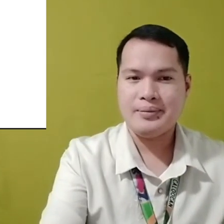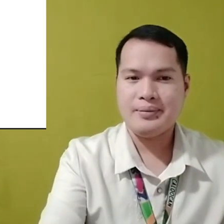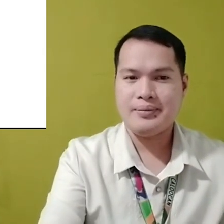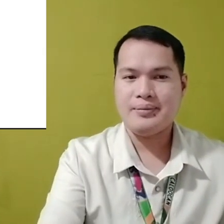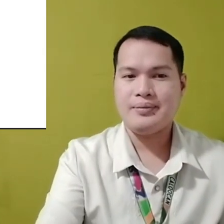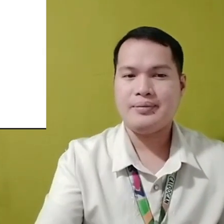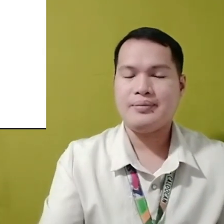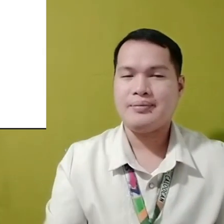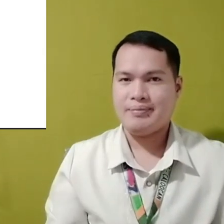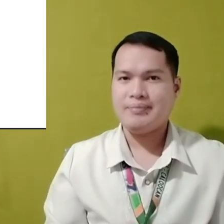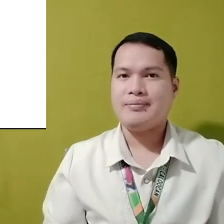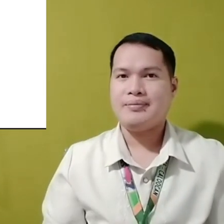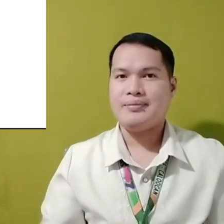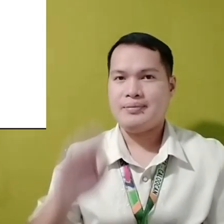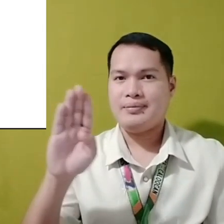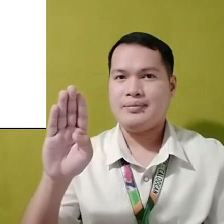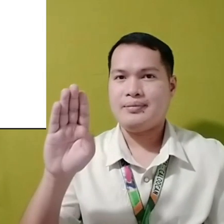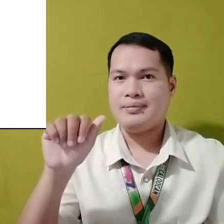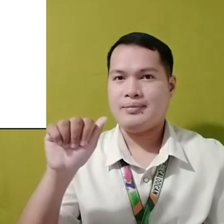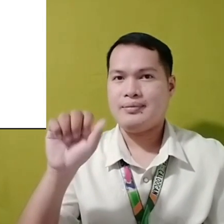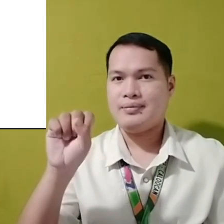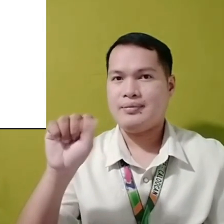basalt.